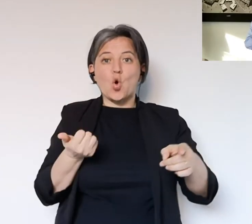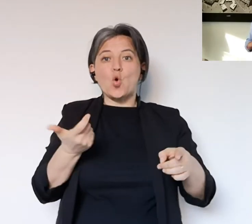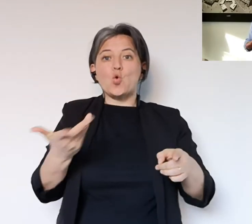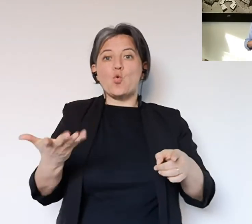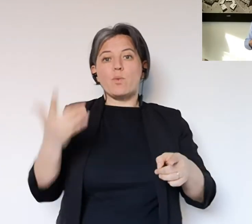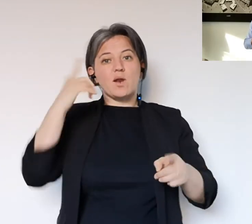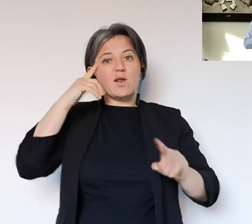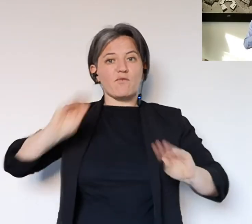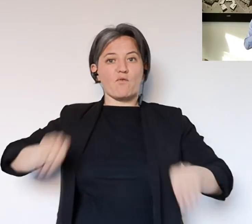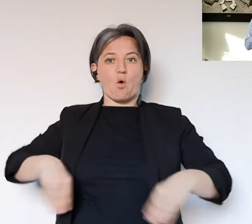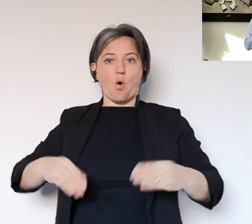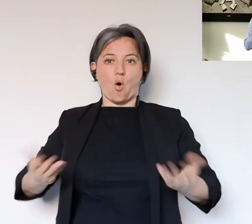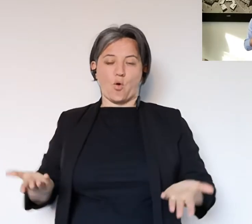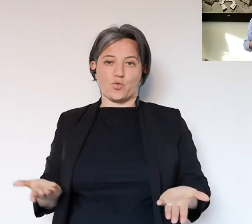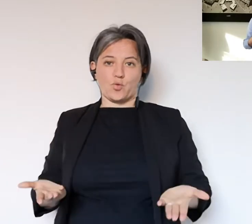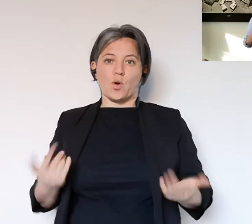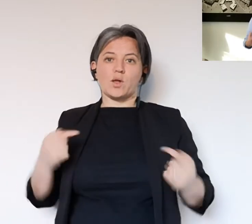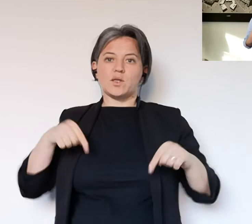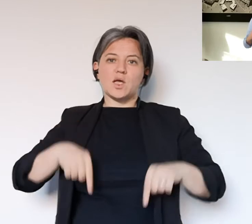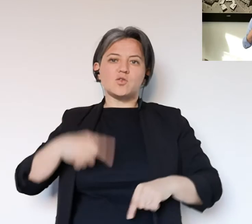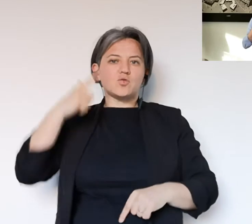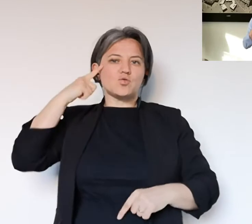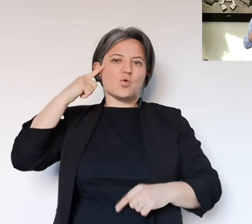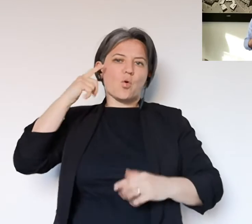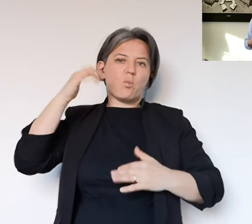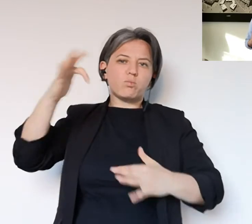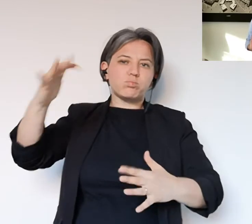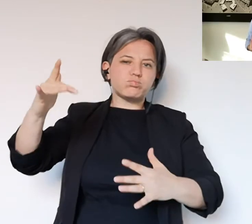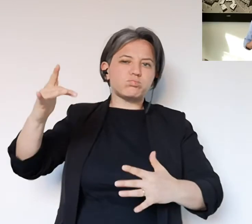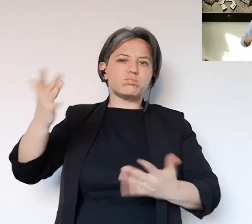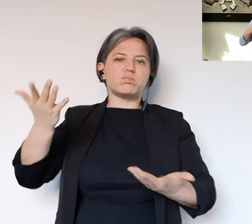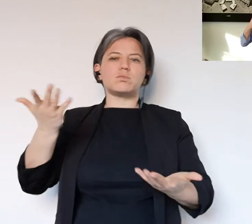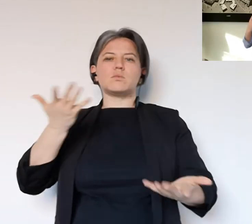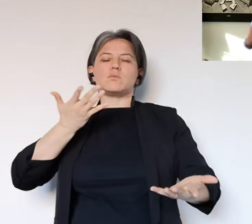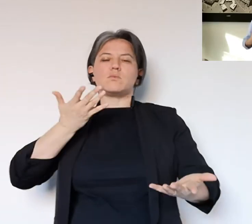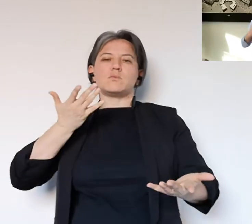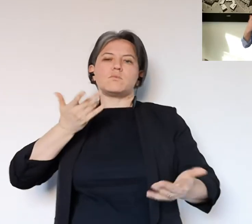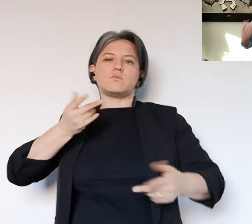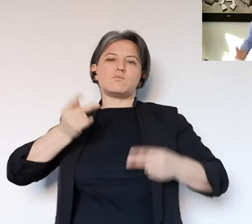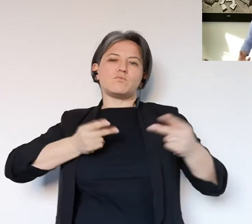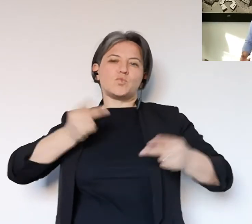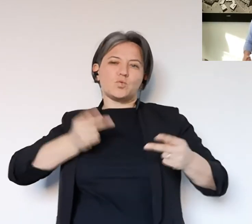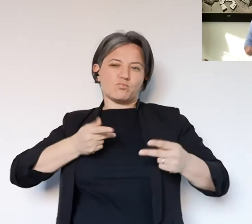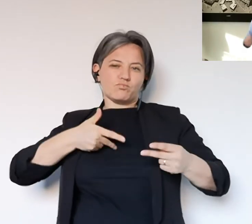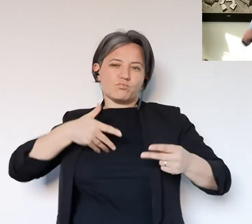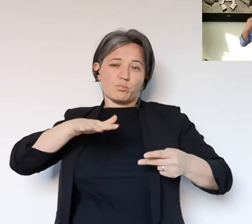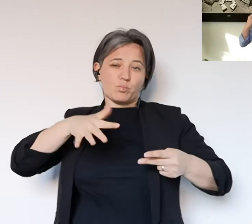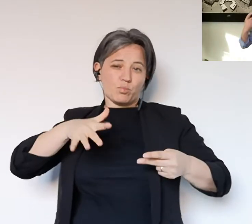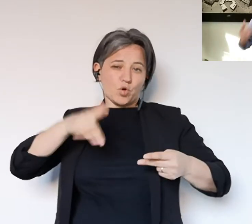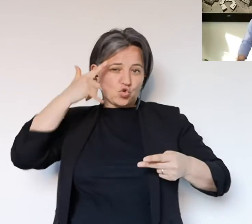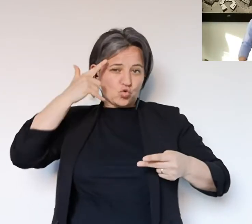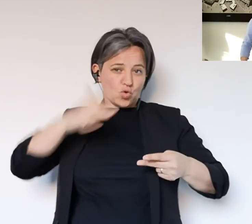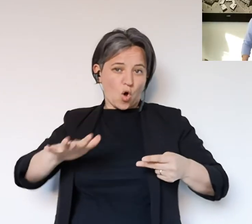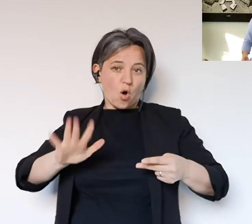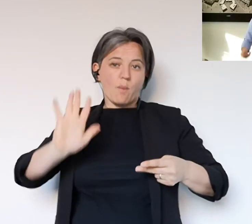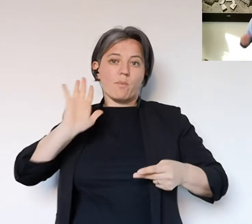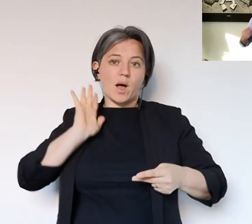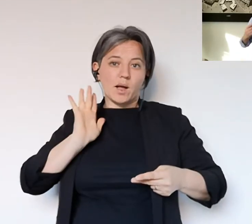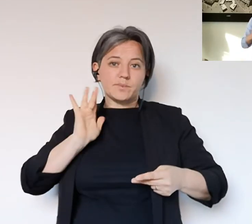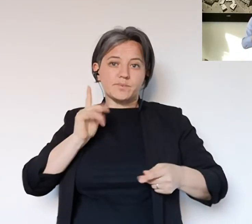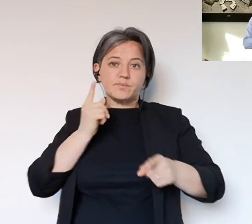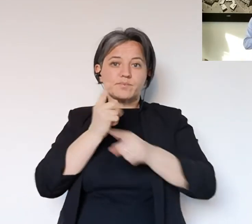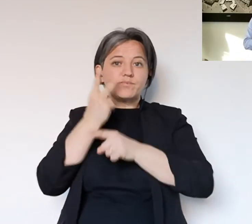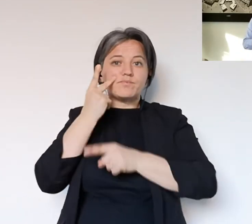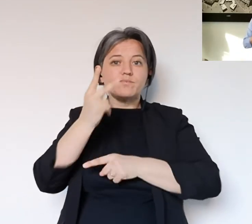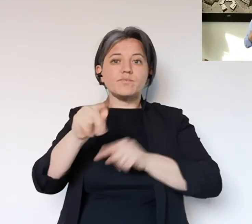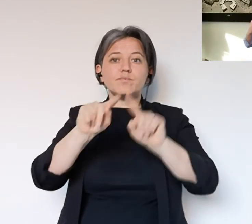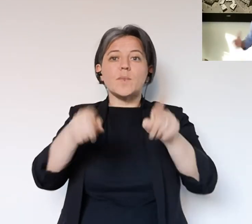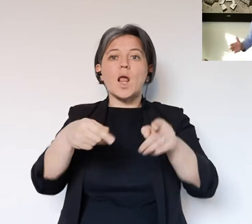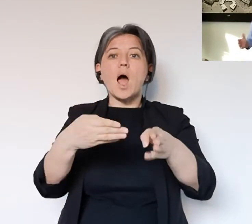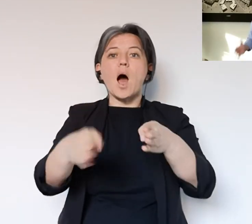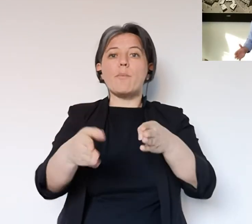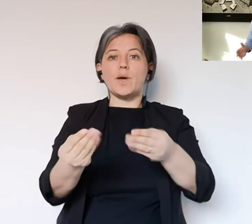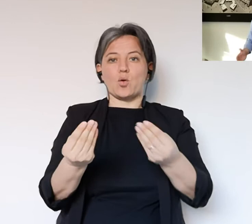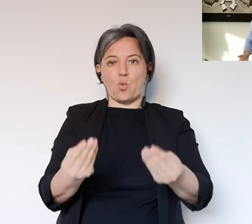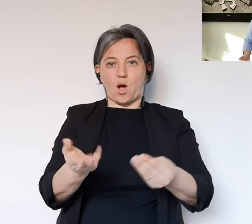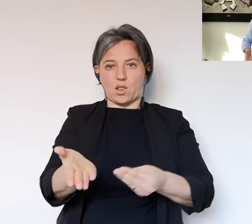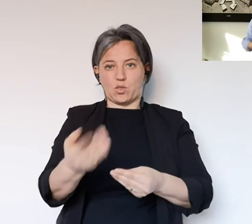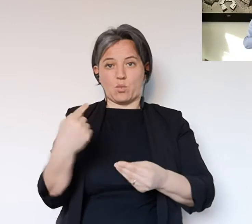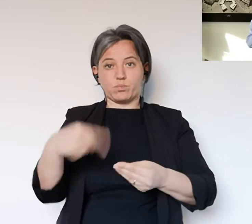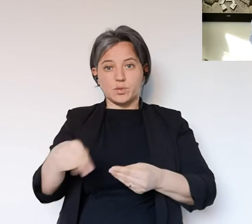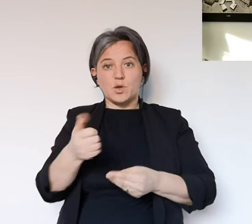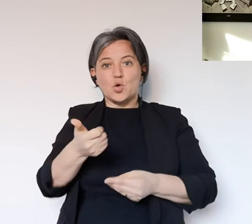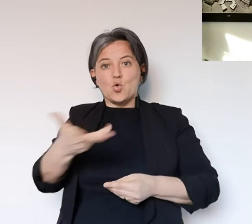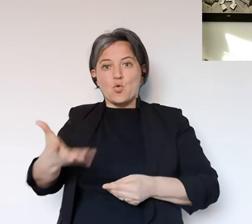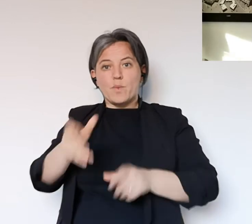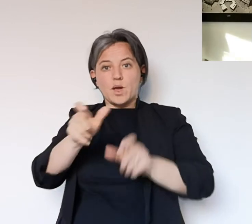quello è un dato che non abbiamo in possesso, abbiamo delle sensazioni, abbiamo delle previsioni, ma non possiamo basarci su